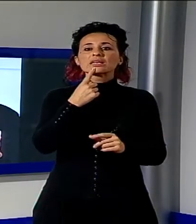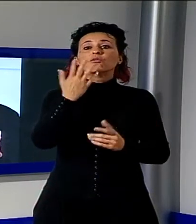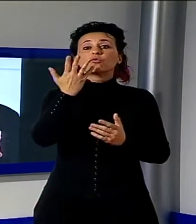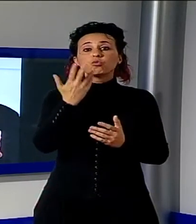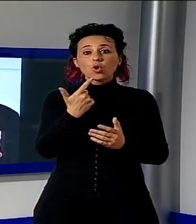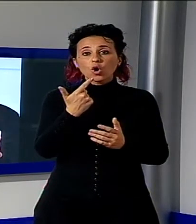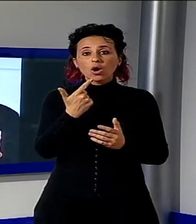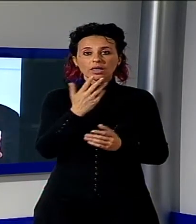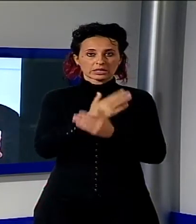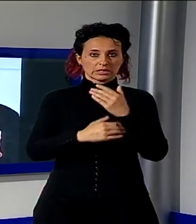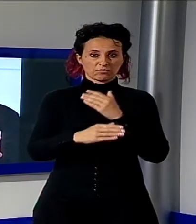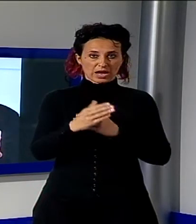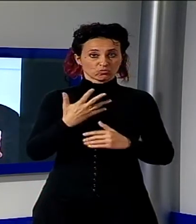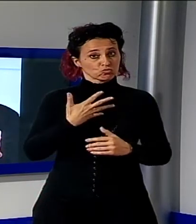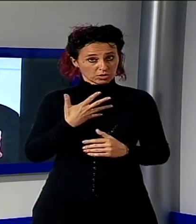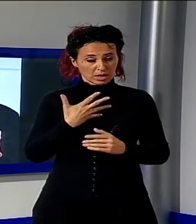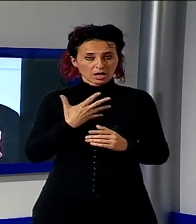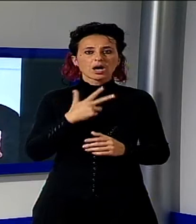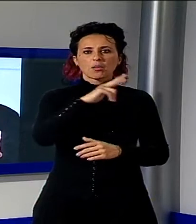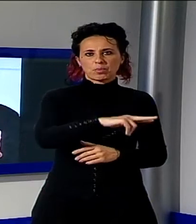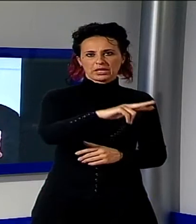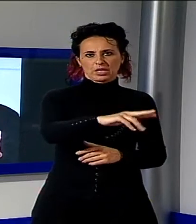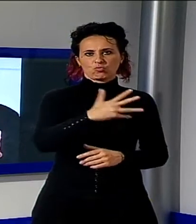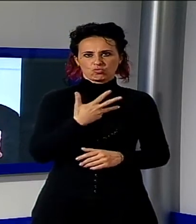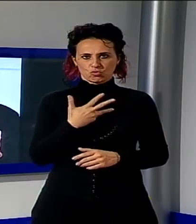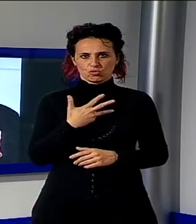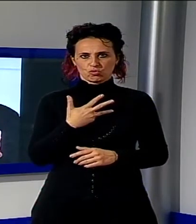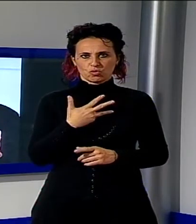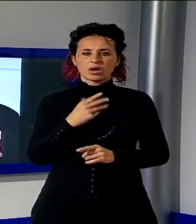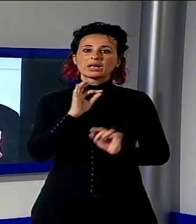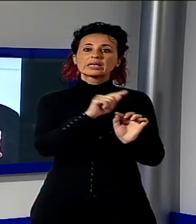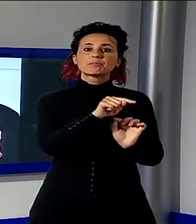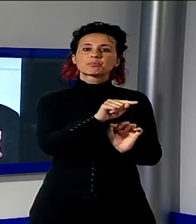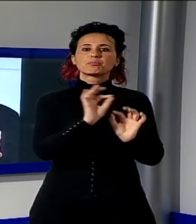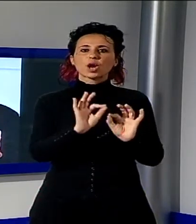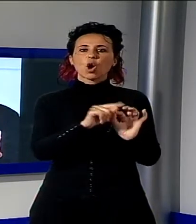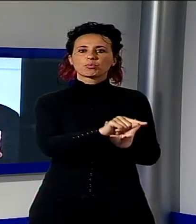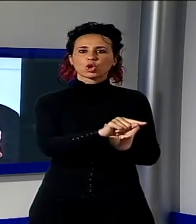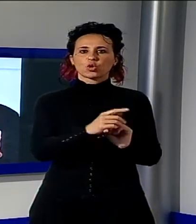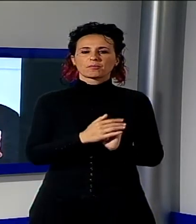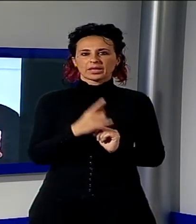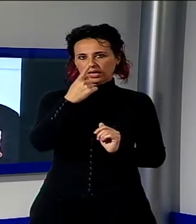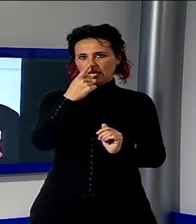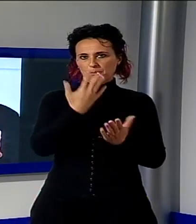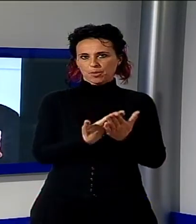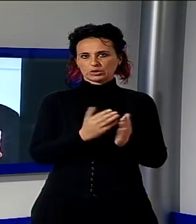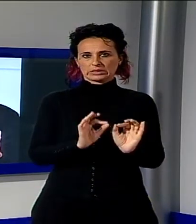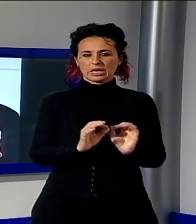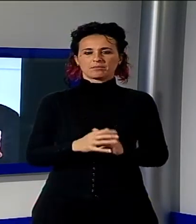che non ne fosse conoscenza che laggiù c'è il parcheggio riservato a persone con difficoltà di deambulazione.